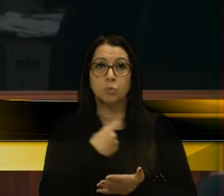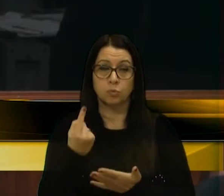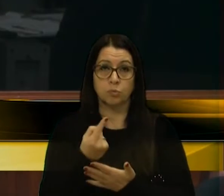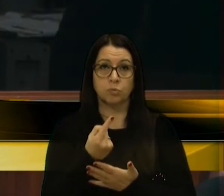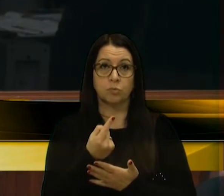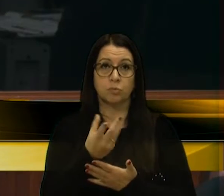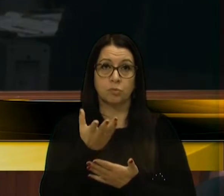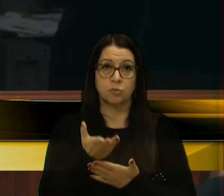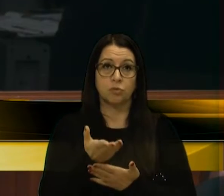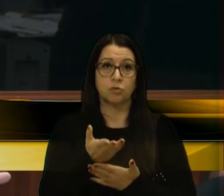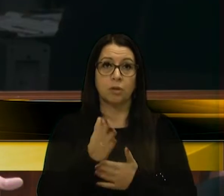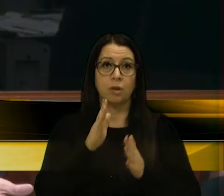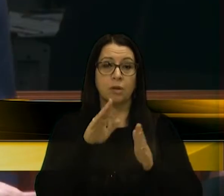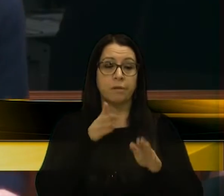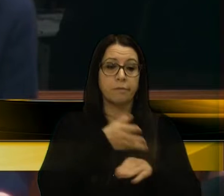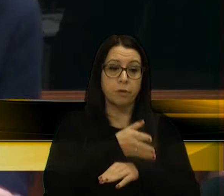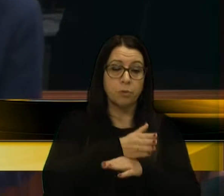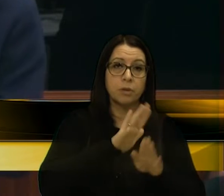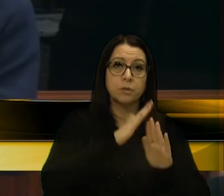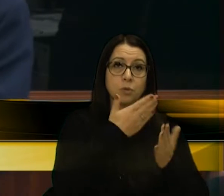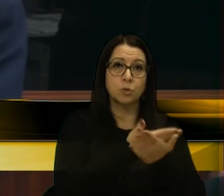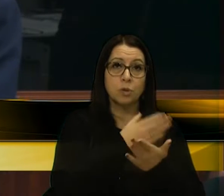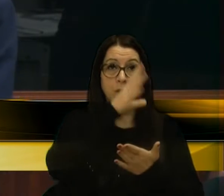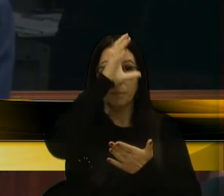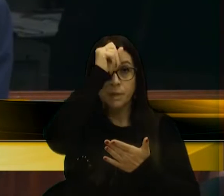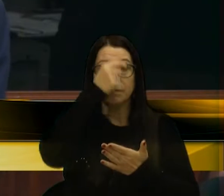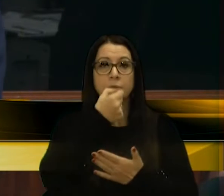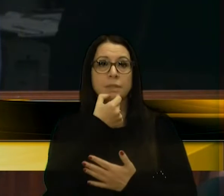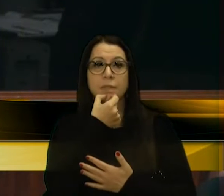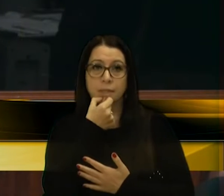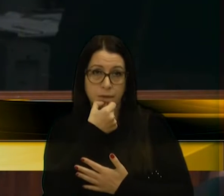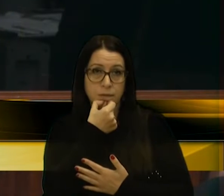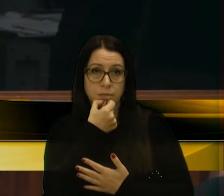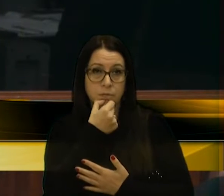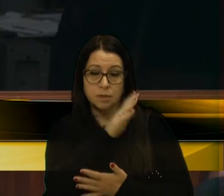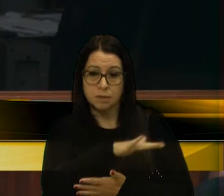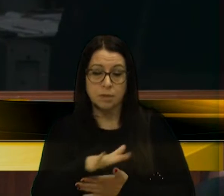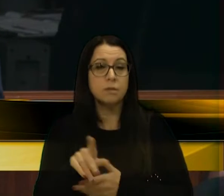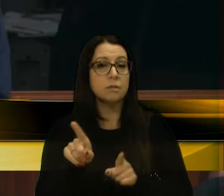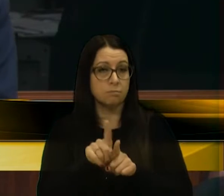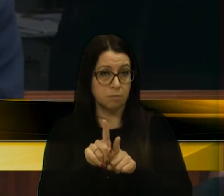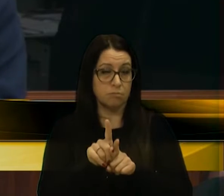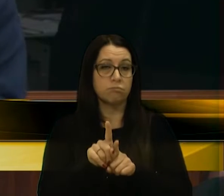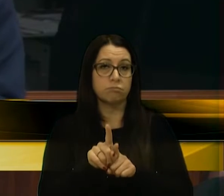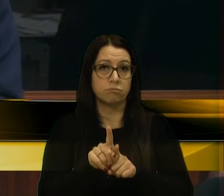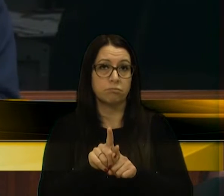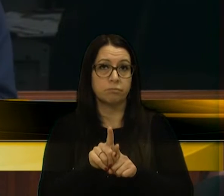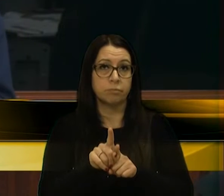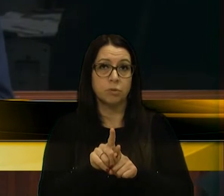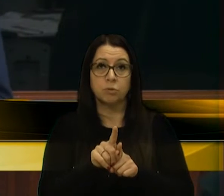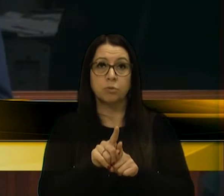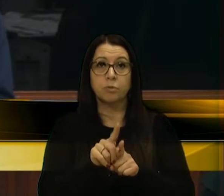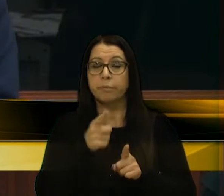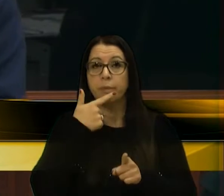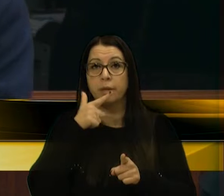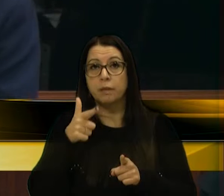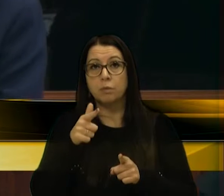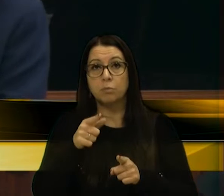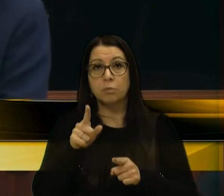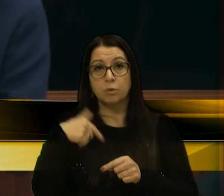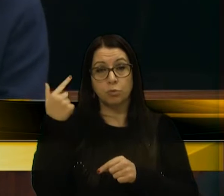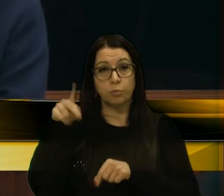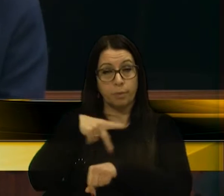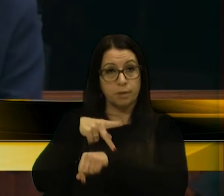que passamos pela escola aprendemos inglês e as nossas crianças têm aprendido, pelo menos uma língua estrangeira que é o inglês.